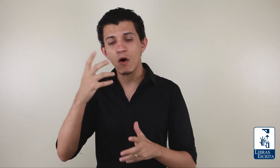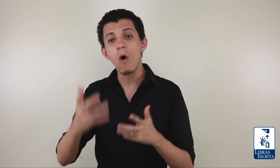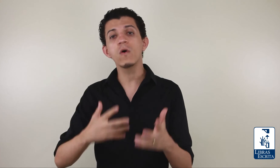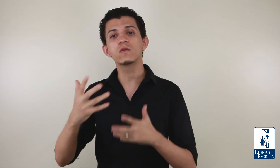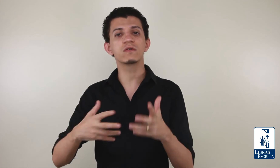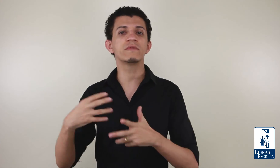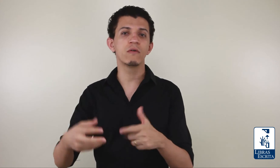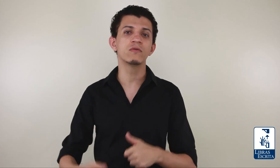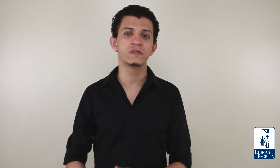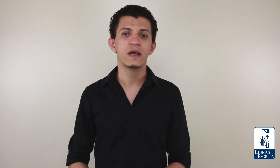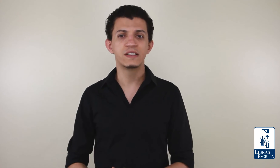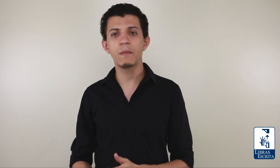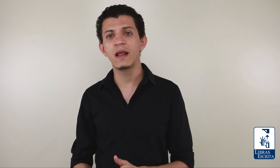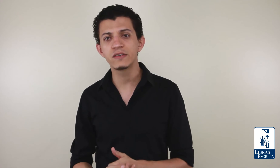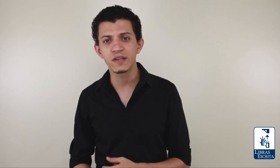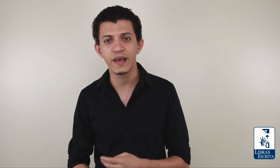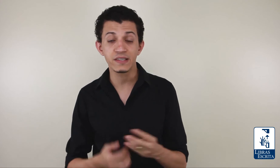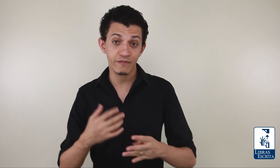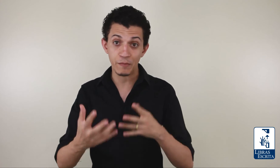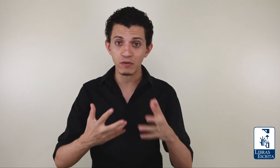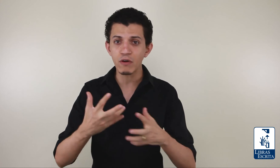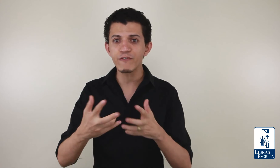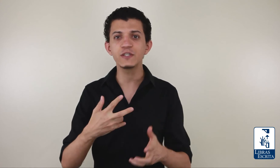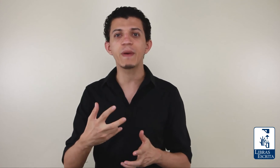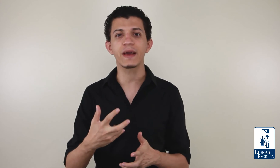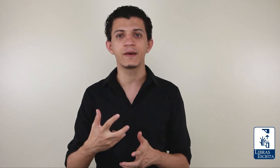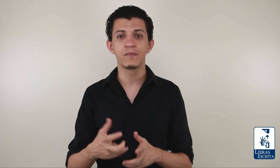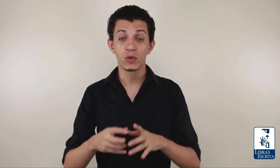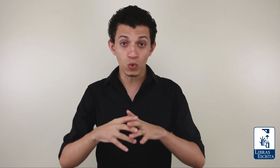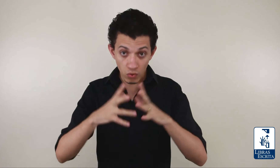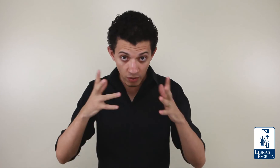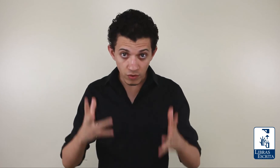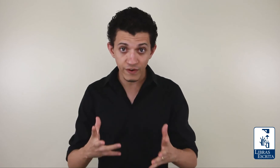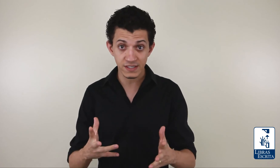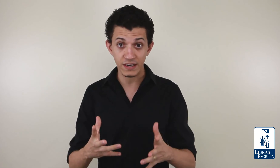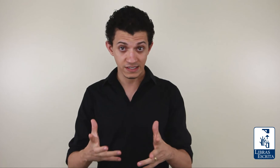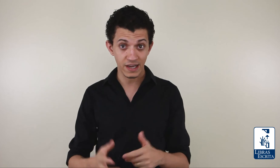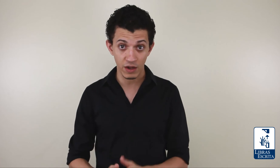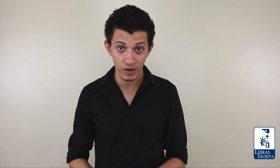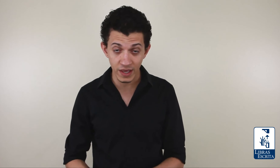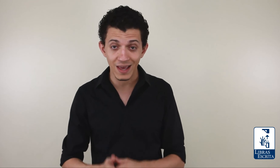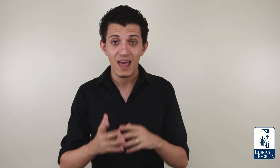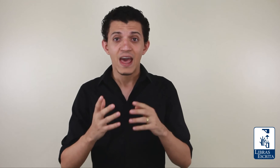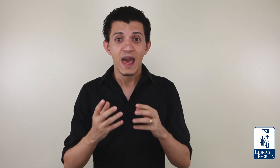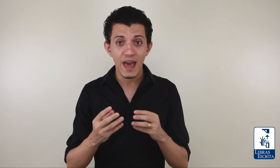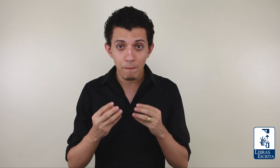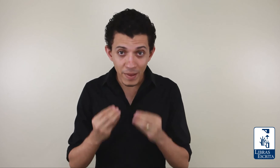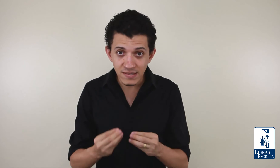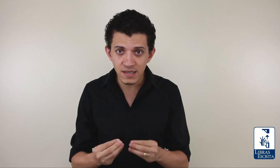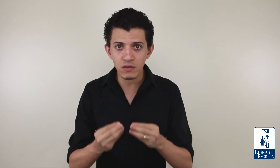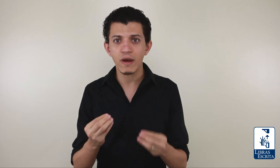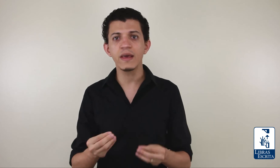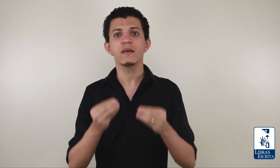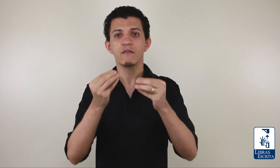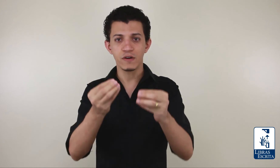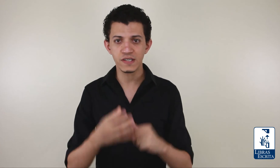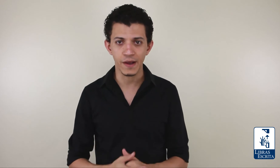outros conteúdos semelhantes a esse. Enfim, para eu ter um feedback. Tudo que eu estou fazendo nesse canal aqui é pensando em você.